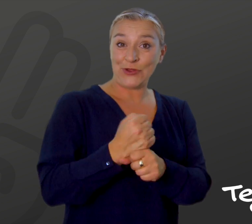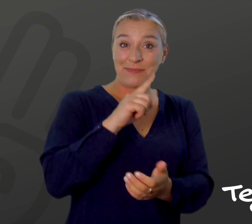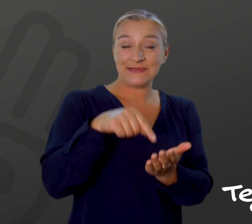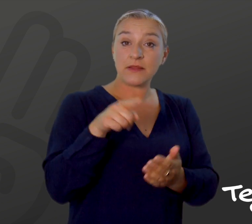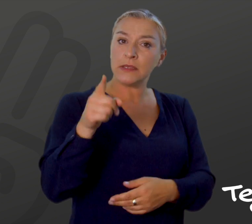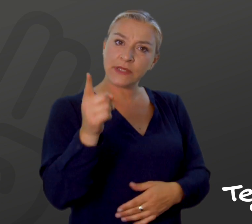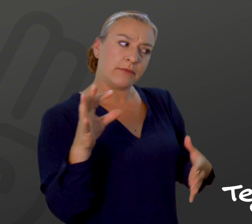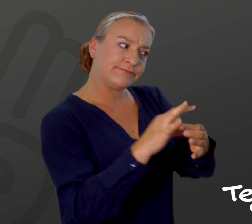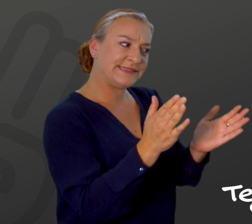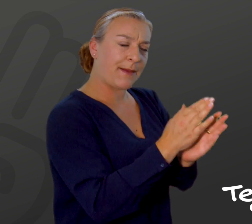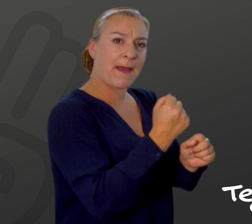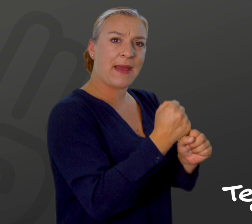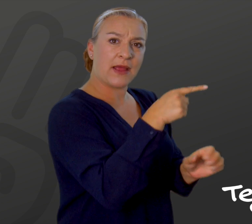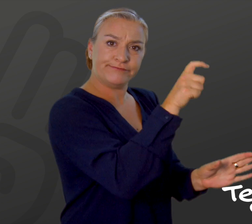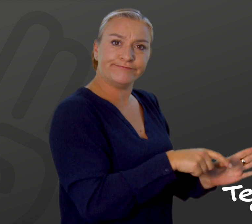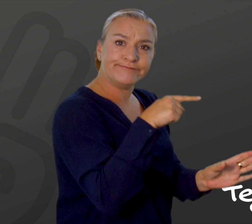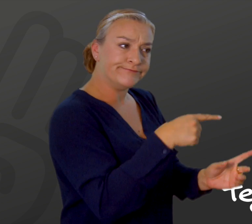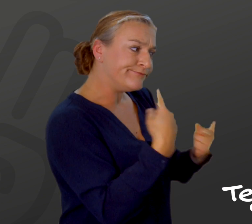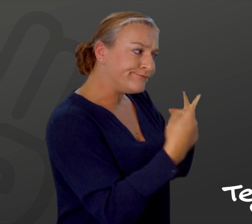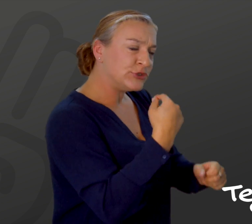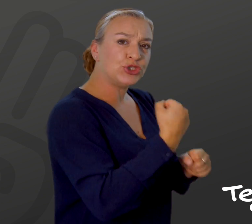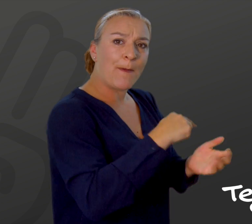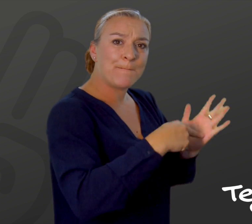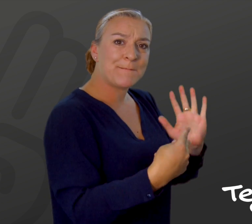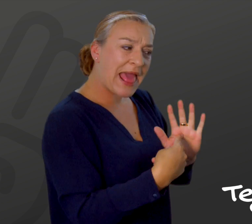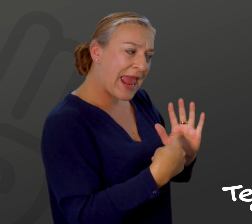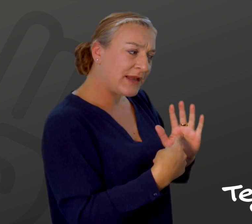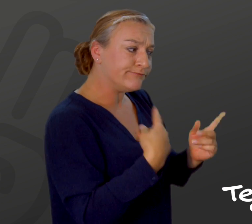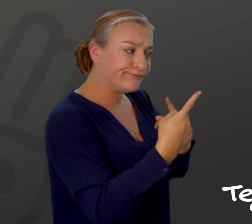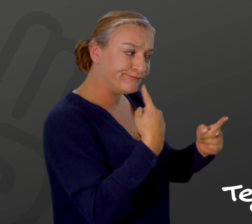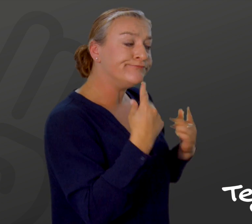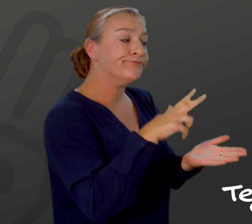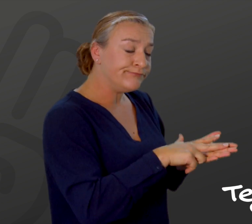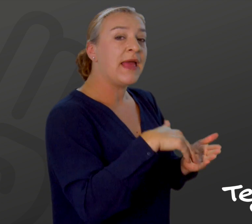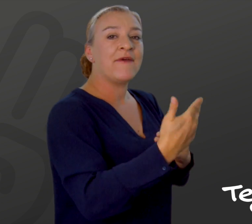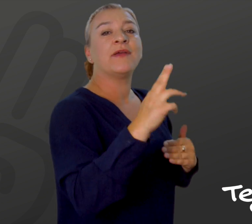Jobcentret skal udarbejde en jobplan i samarbejde med personen, inden indsatsen iværksættes.